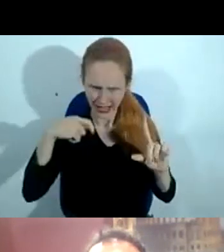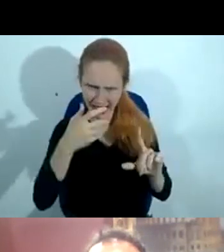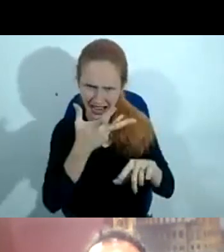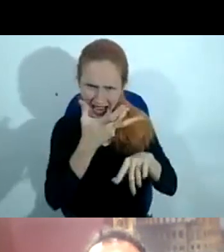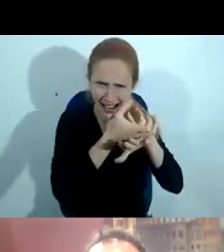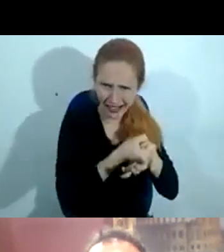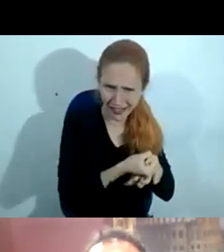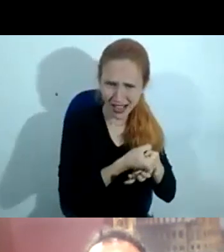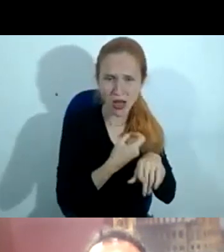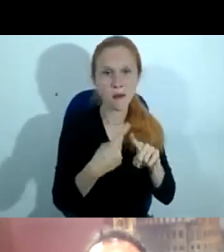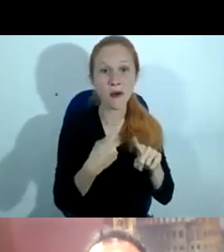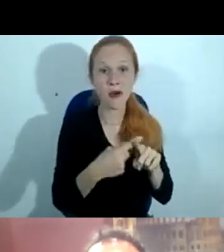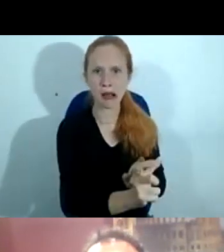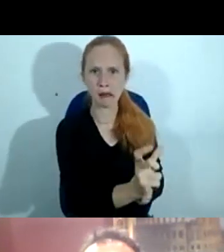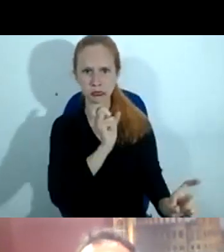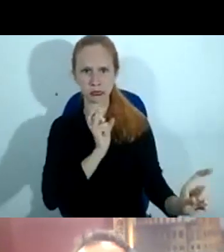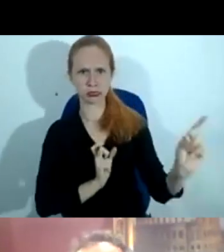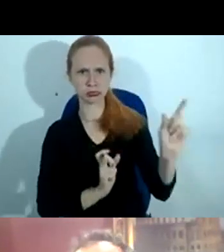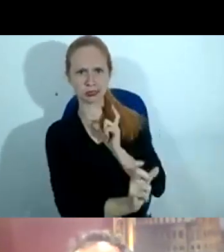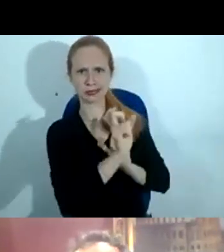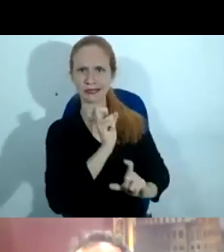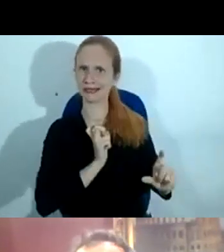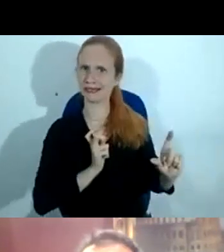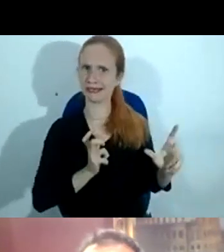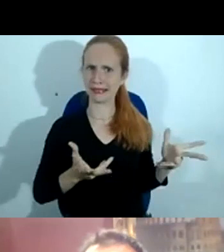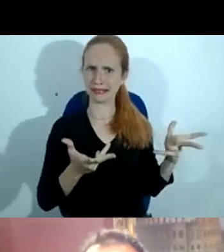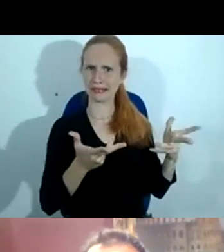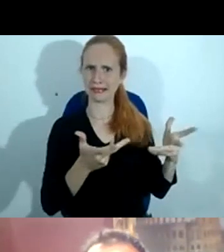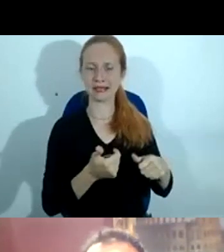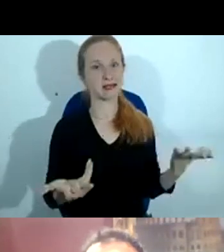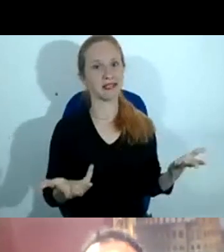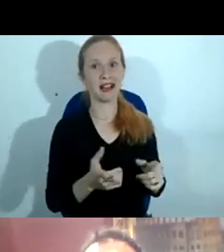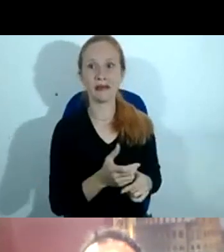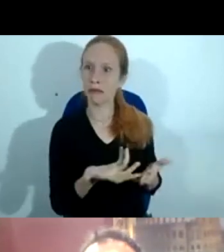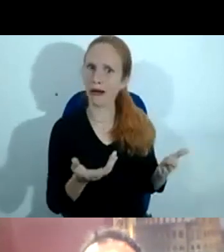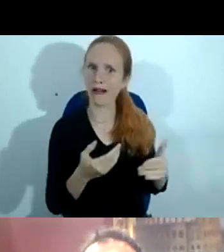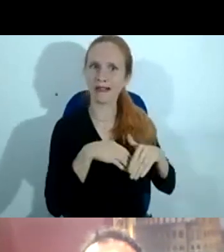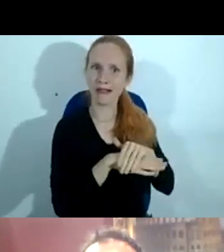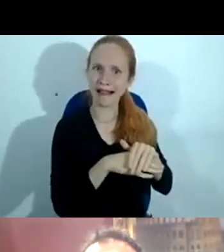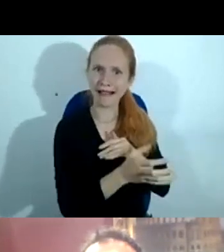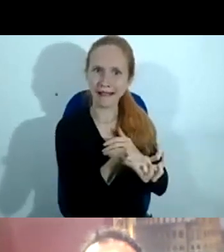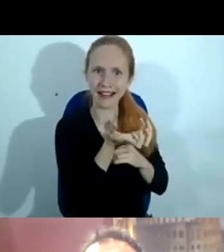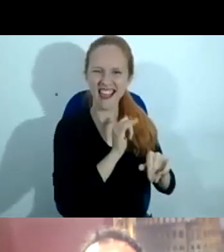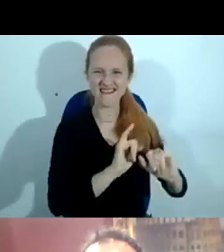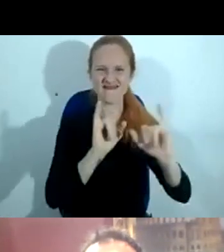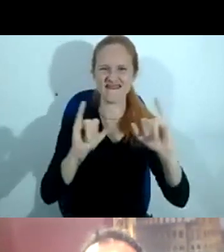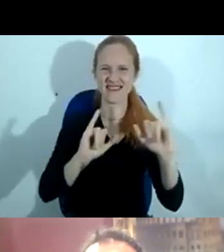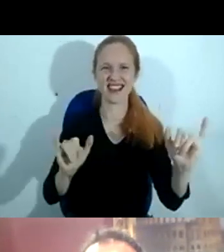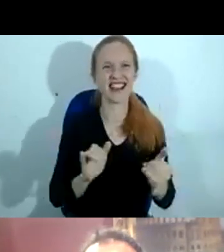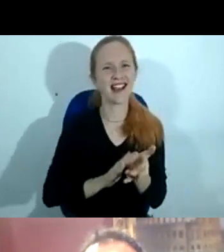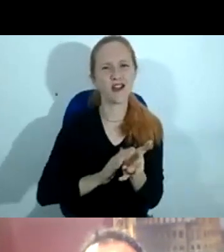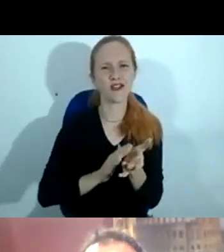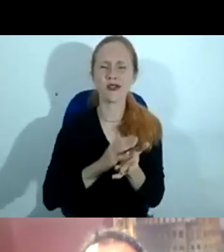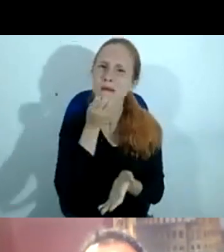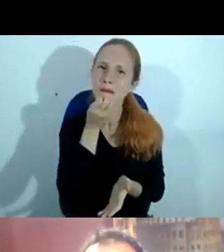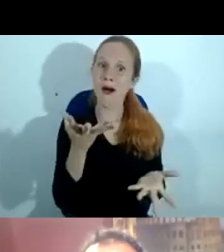tais palavras sendo direcionadas para a pessoa é digno de gravar e depois de replicar nas redes sociais. Um elogio desse